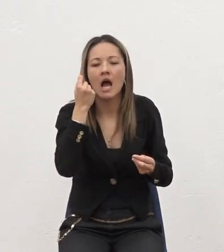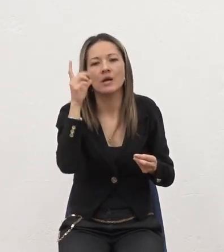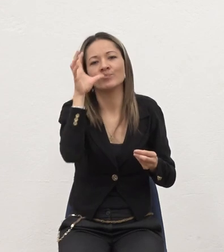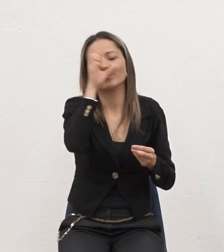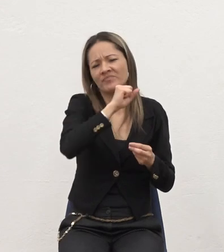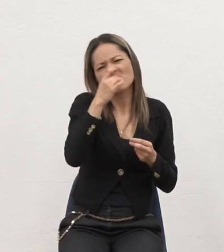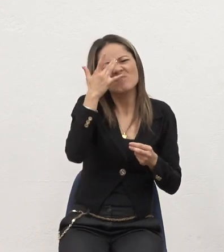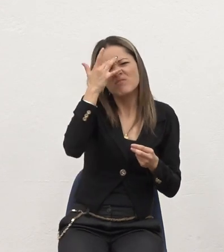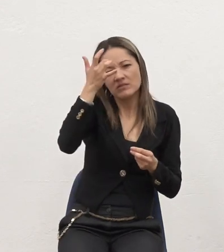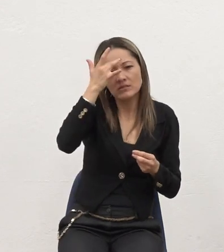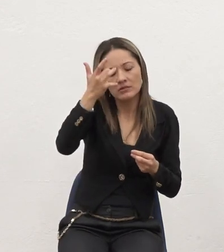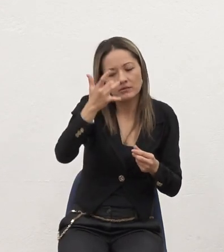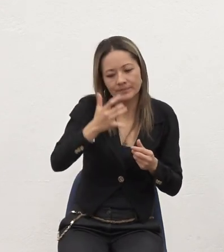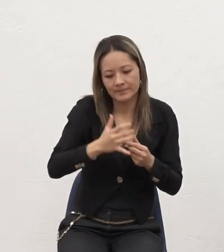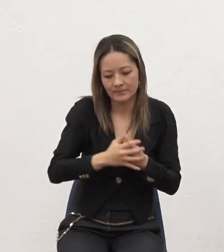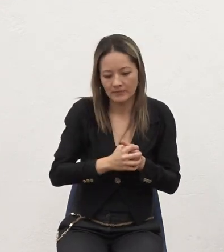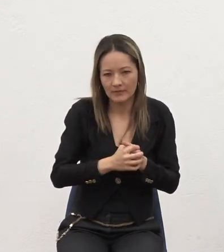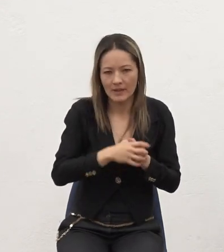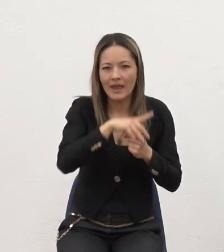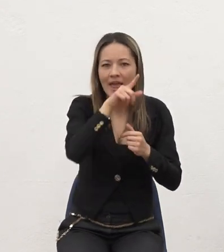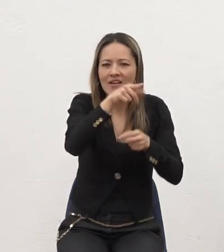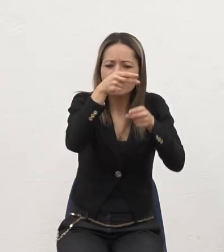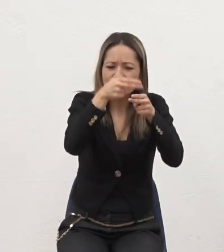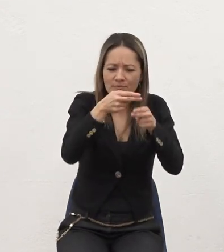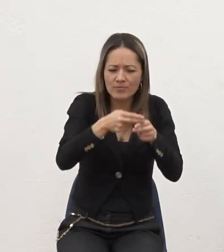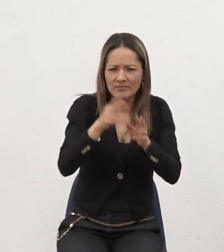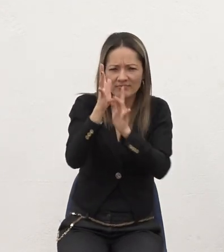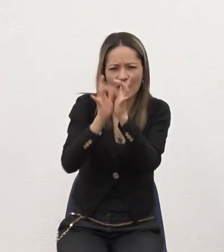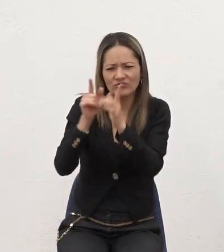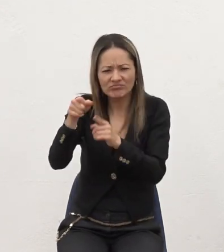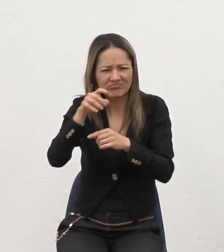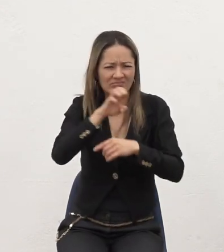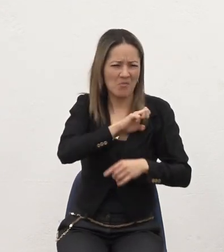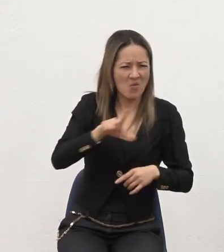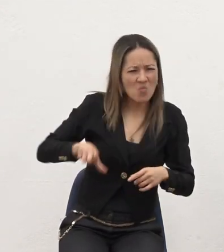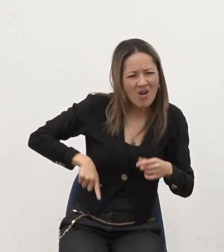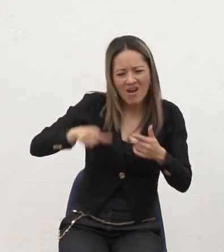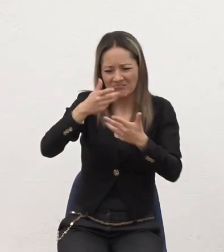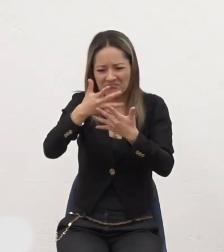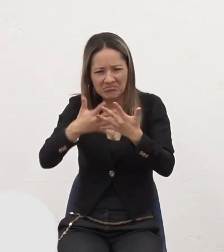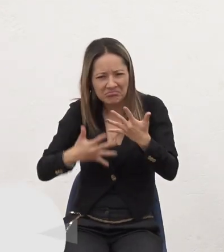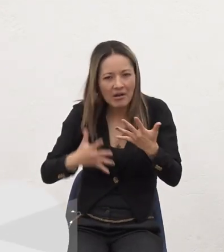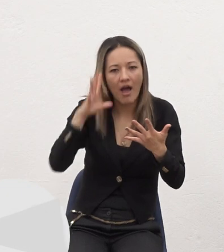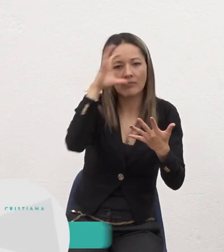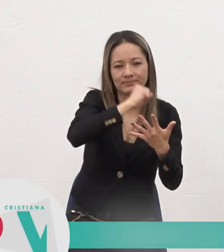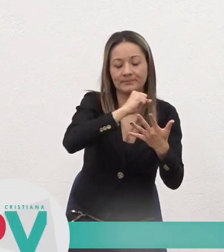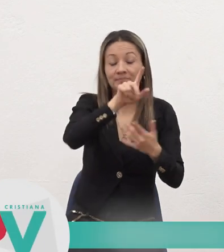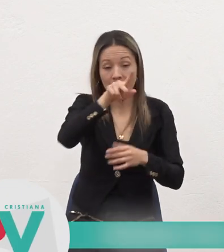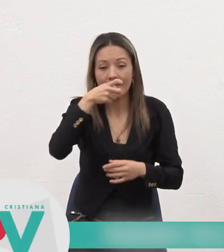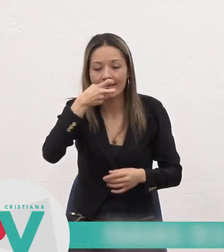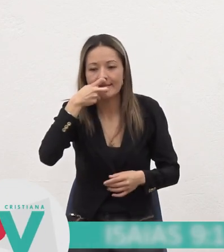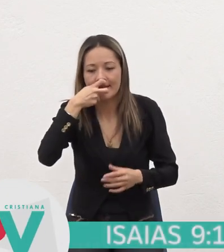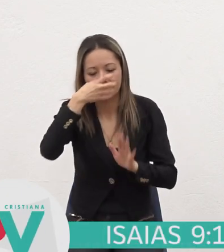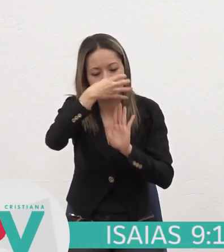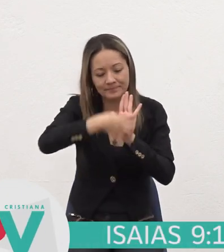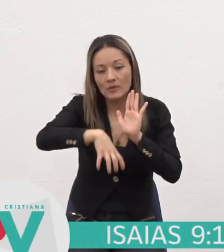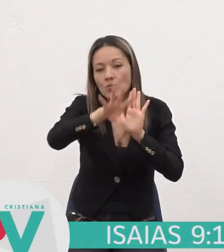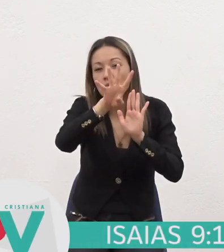porqué De estos Nombres Isaías 9 Capítulo Que